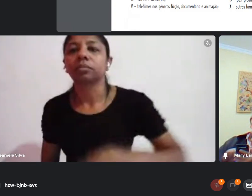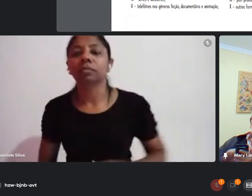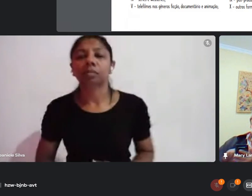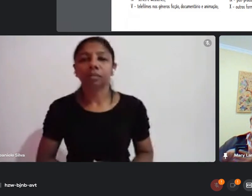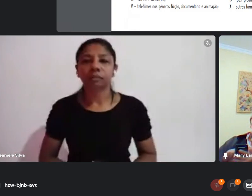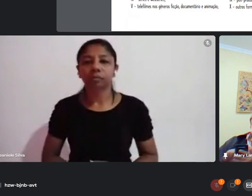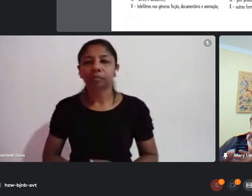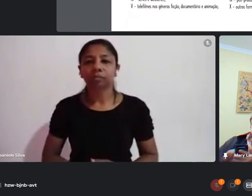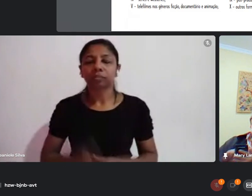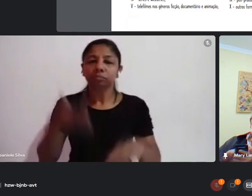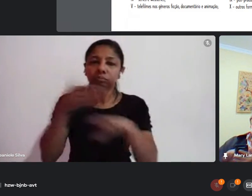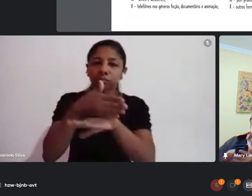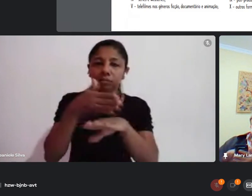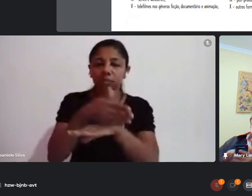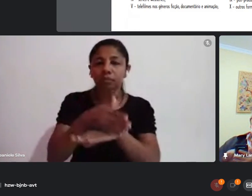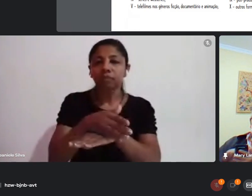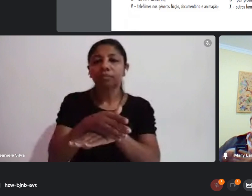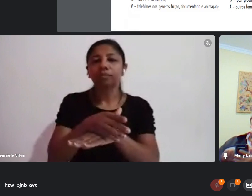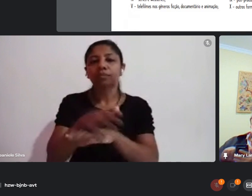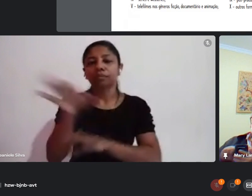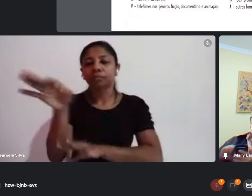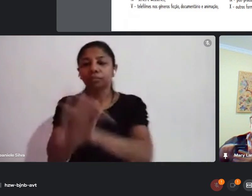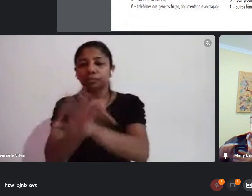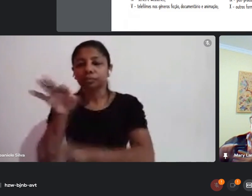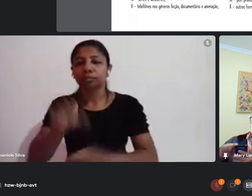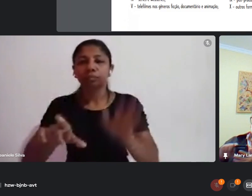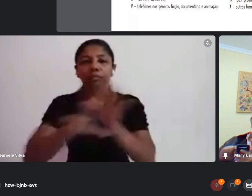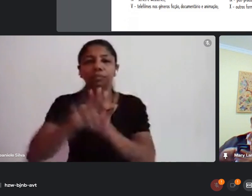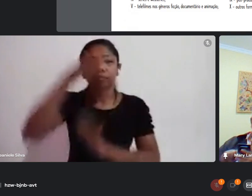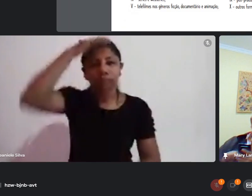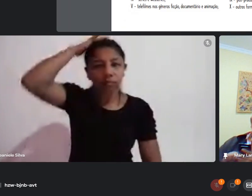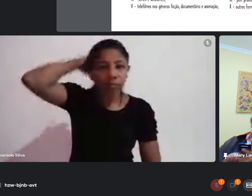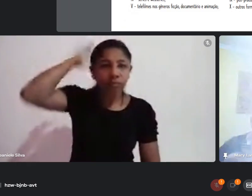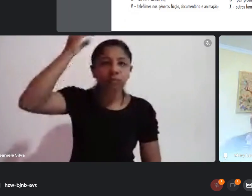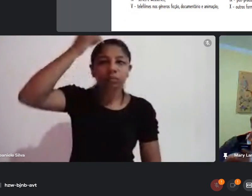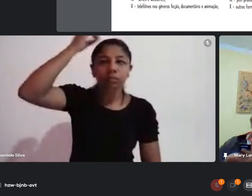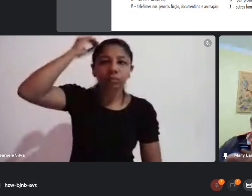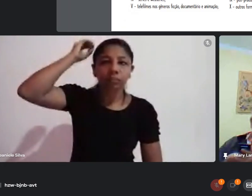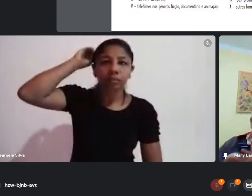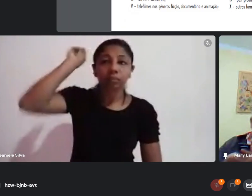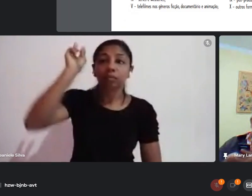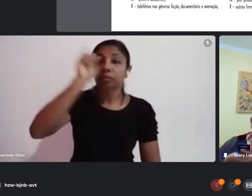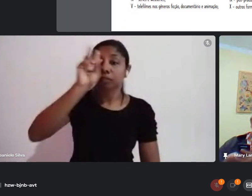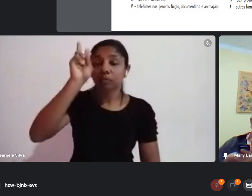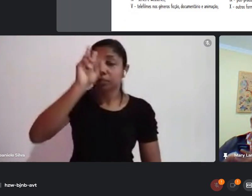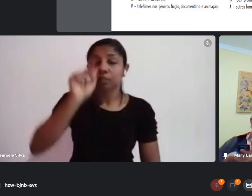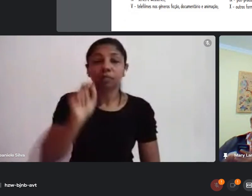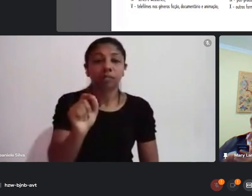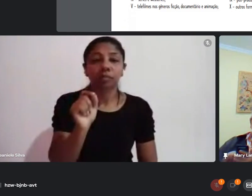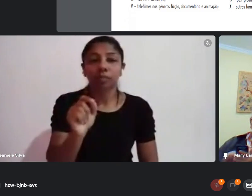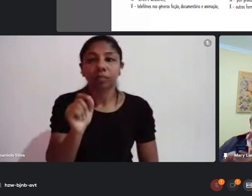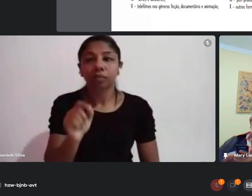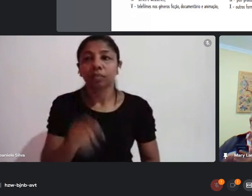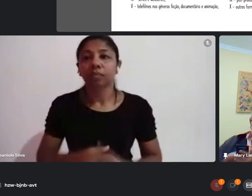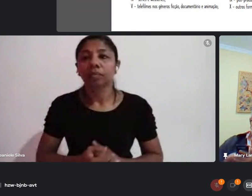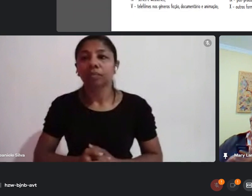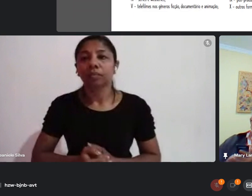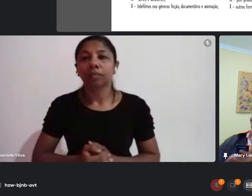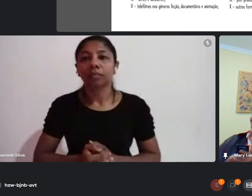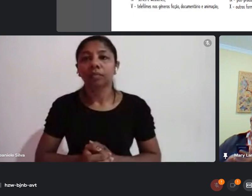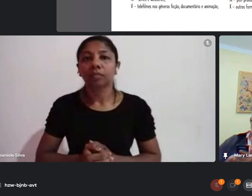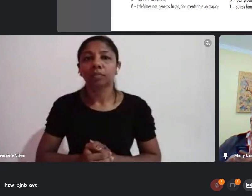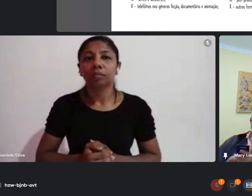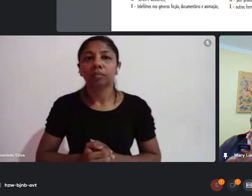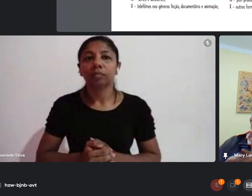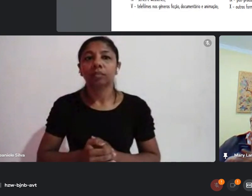participo do planejamento da Lei Paulo Gustavo. Com o nome branco, asiano, cabelo médio, na altura